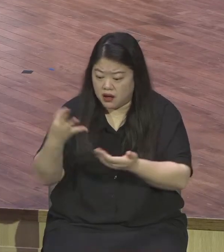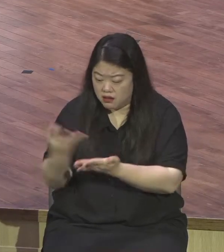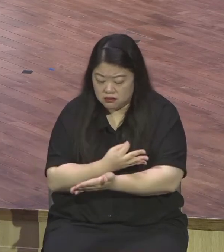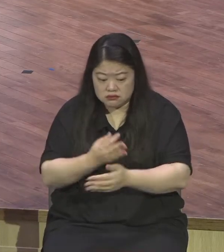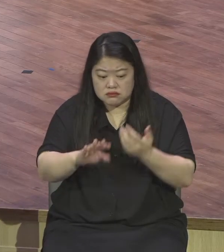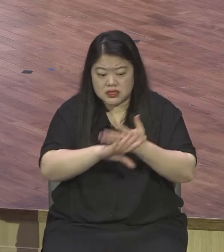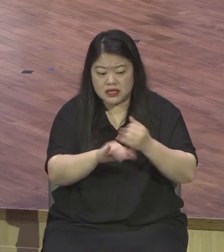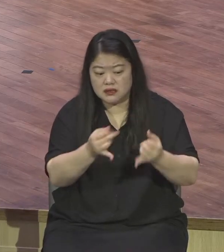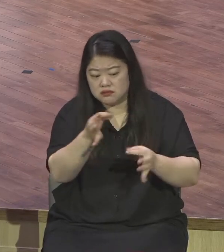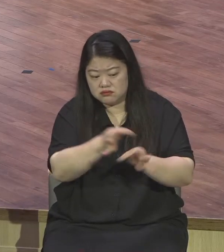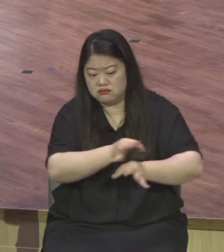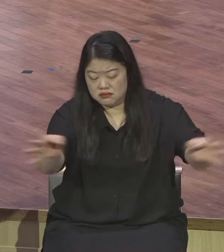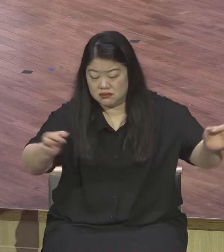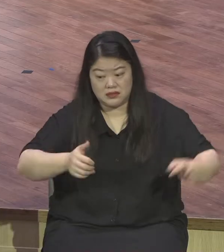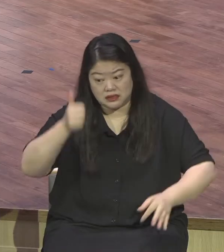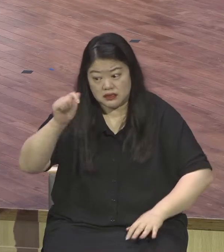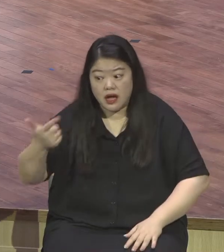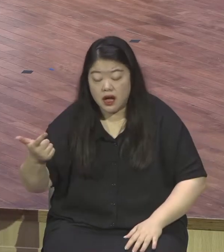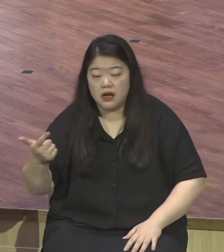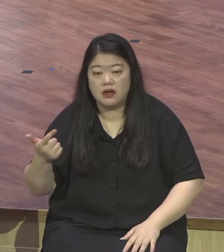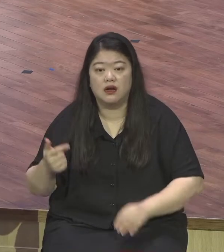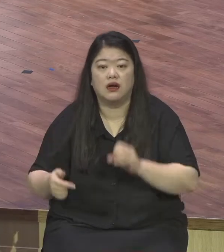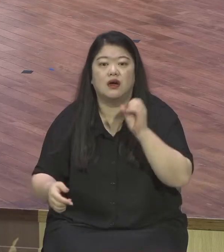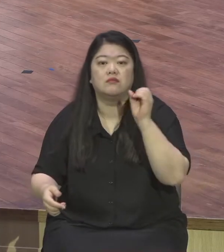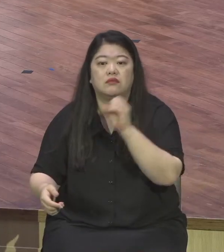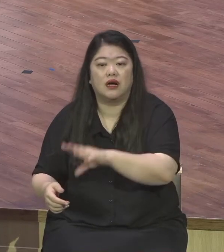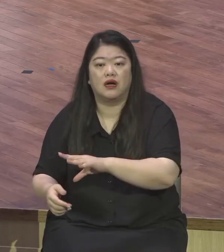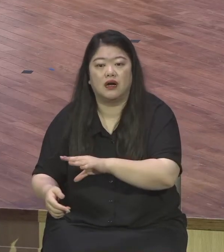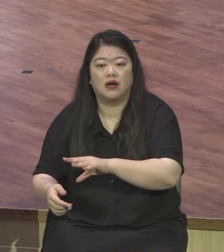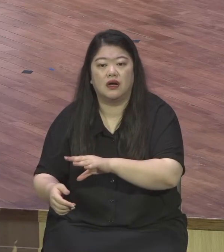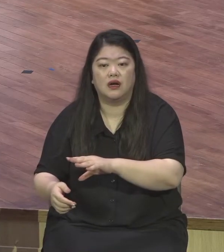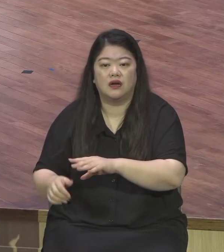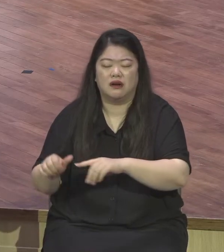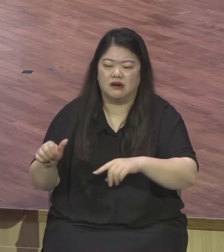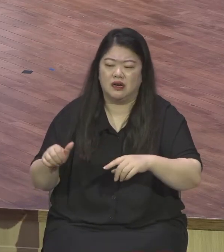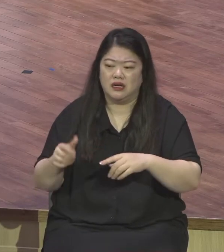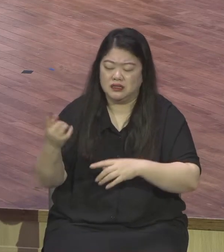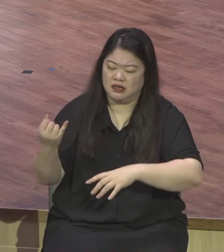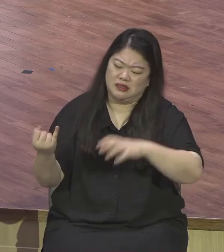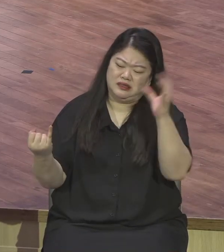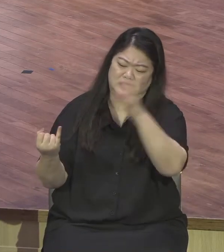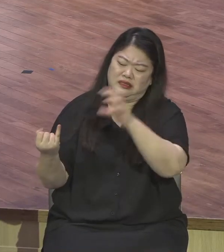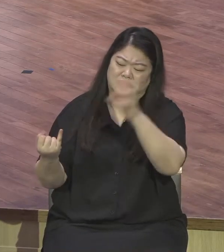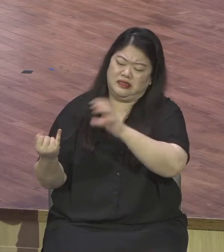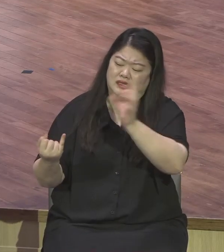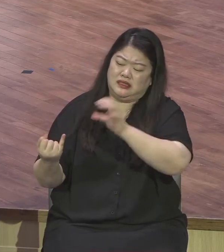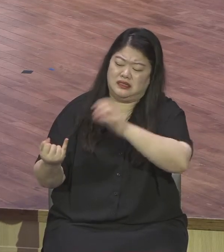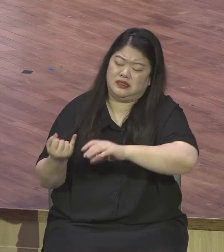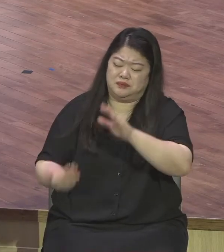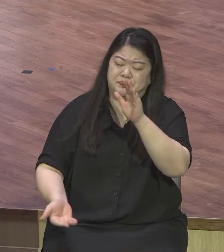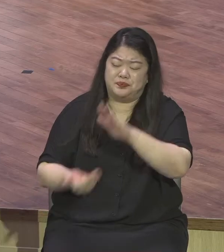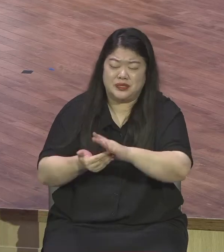특히 가장 앞서서 비판했던 제자는 예수님을 은삼시 바랬던 가론유다 가장